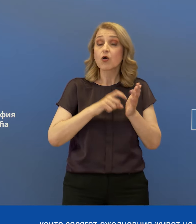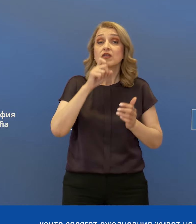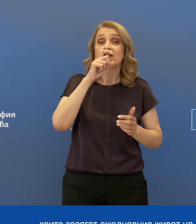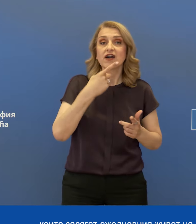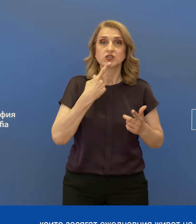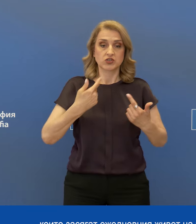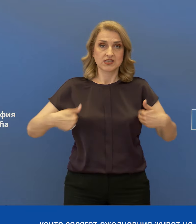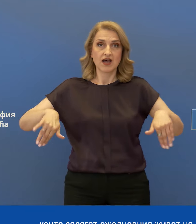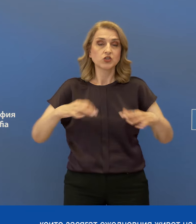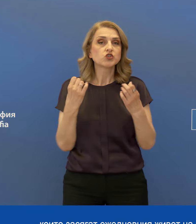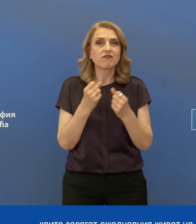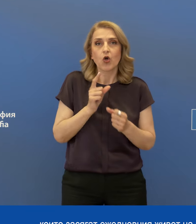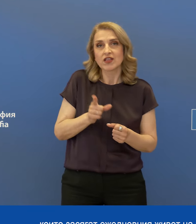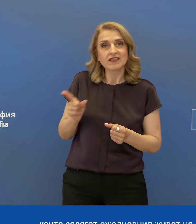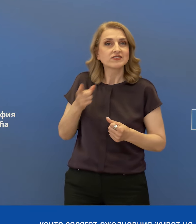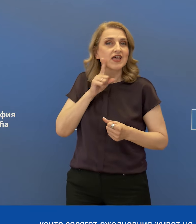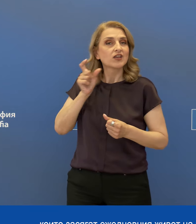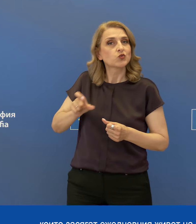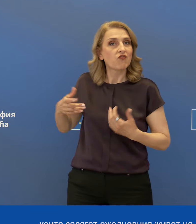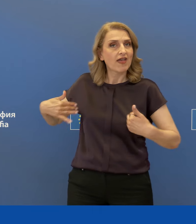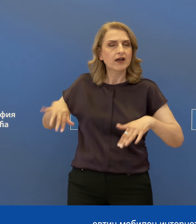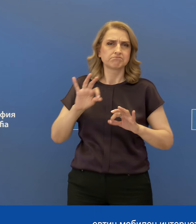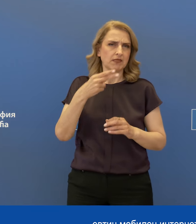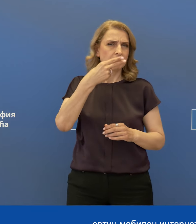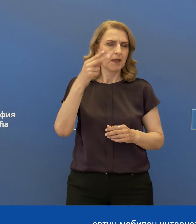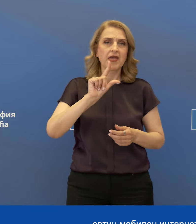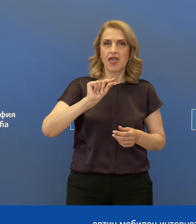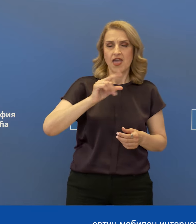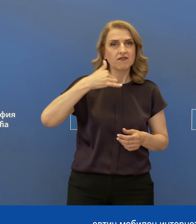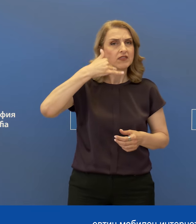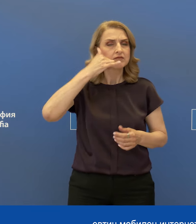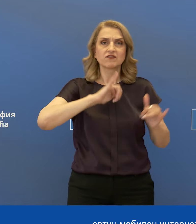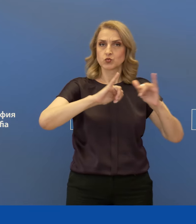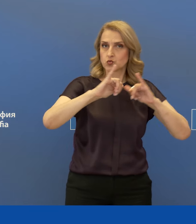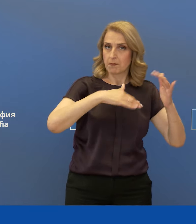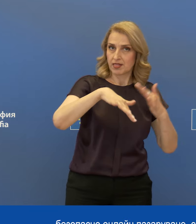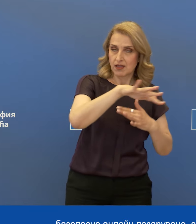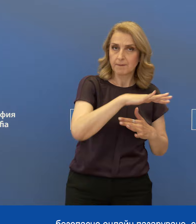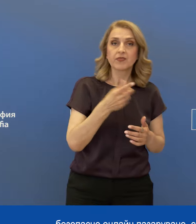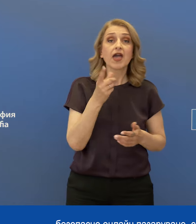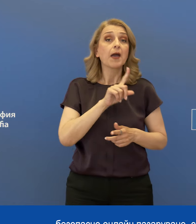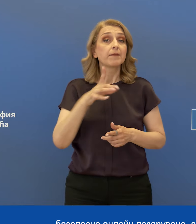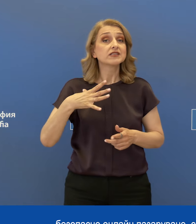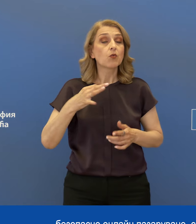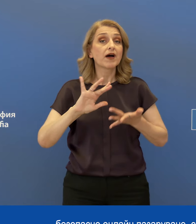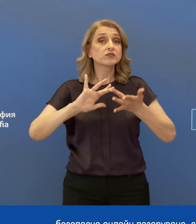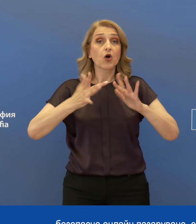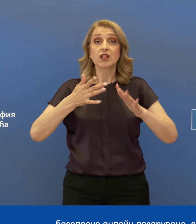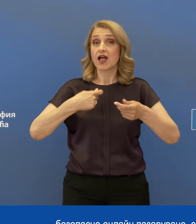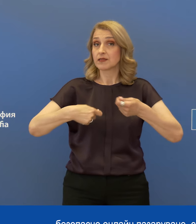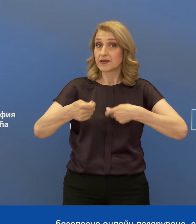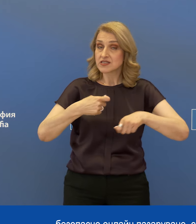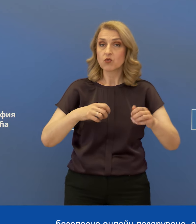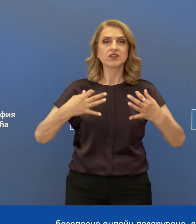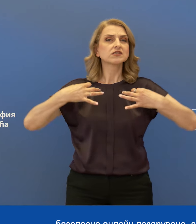засягат ежедневният живот на всеки от нас, с теми като ефтин мобилен интернет в чужбина, безопасно онлайн пазаруване,